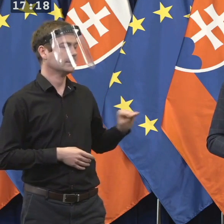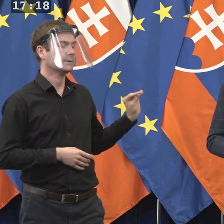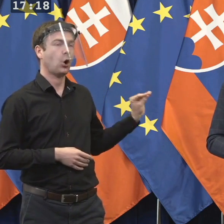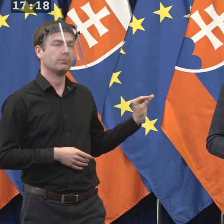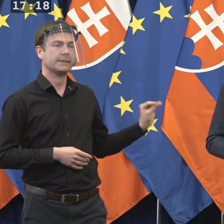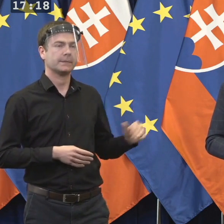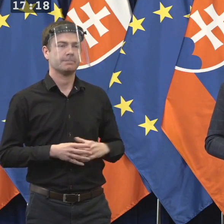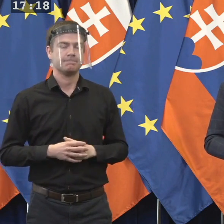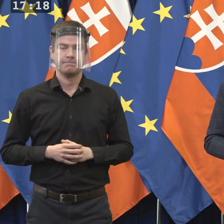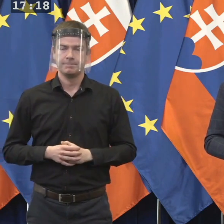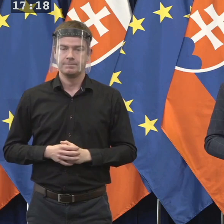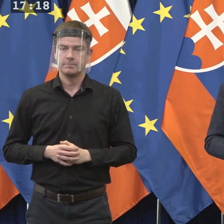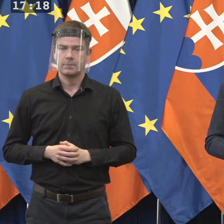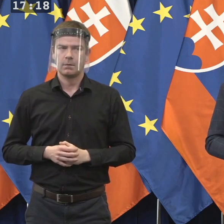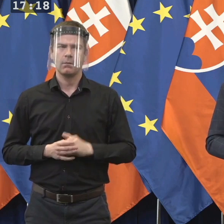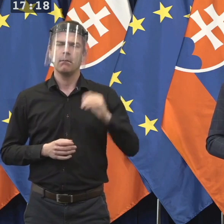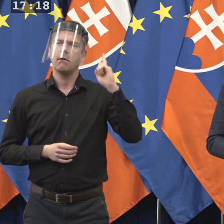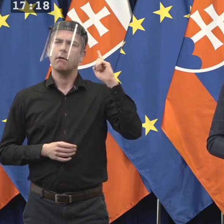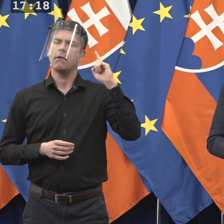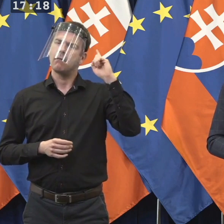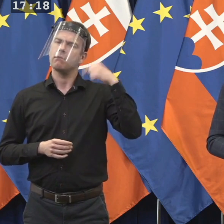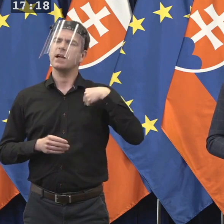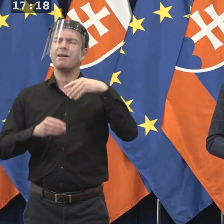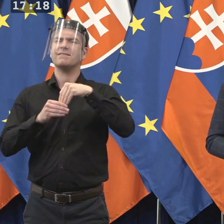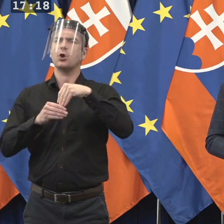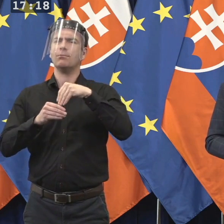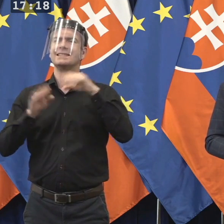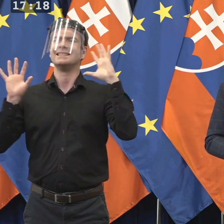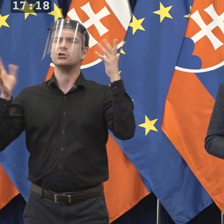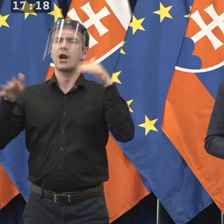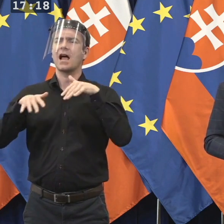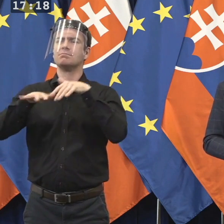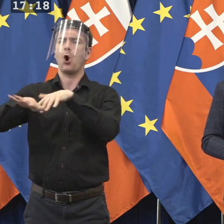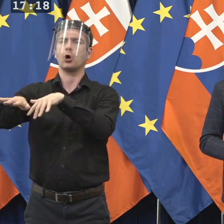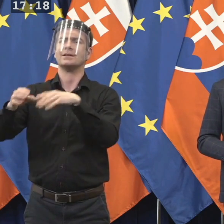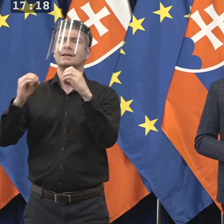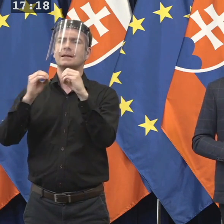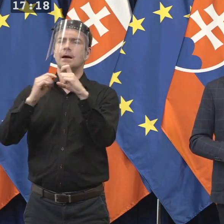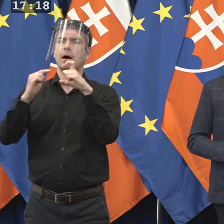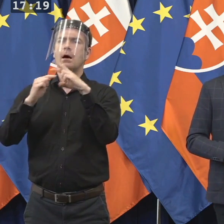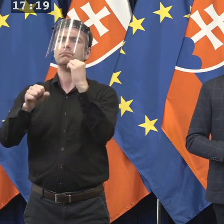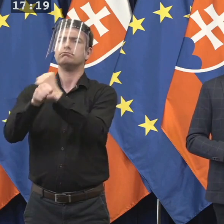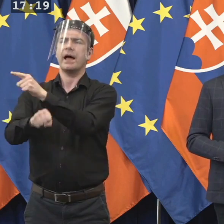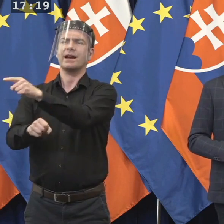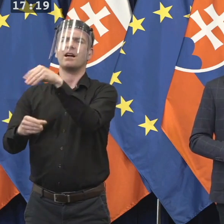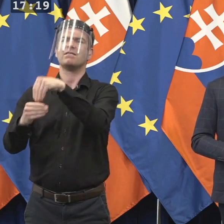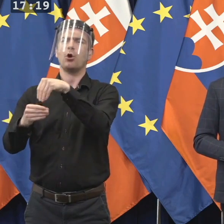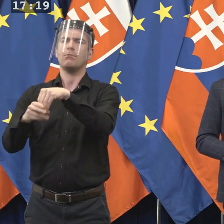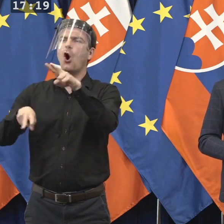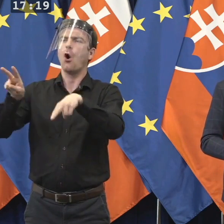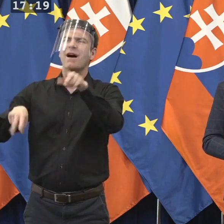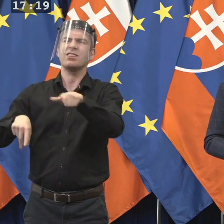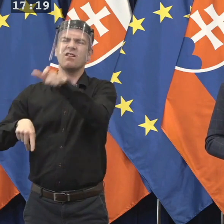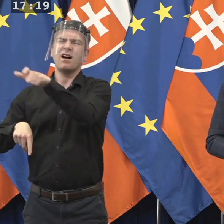Tam dnes sú aj opatrovateľky. Oni by chceli, aby boli kvázi vyňatí ako skupina, pretože ja budem citovať, že oni sa nepovážujú za repatriantov,